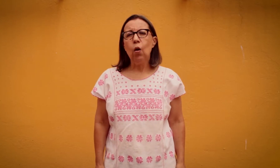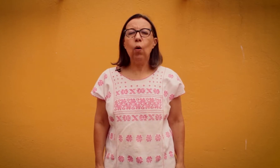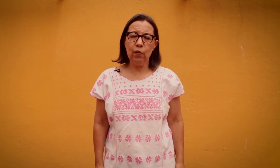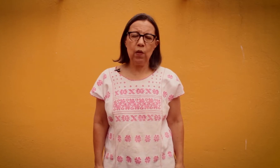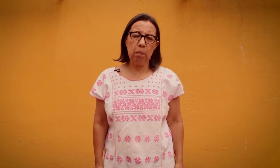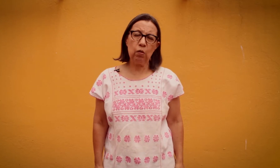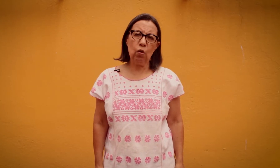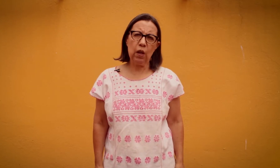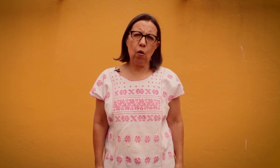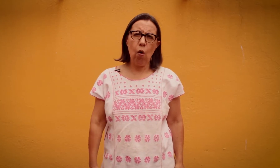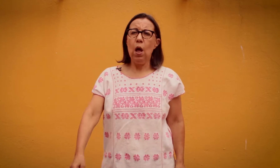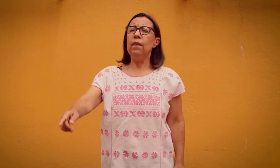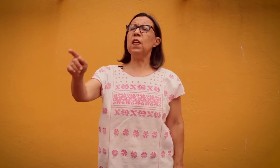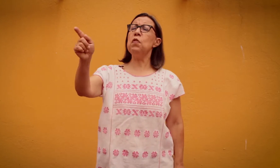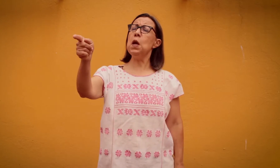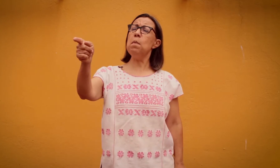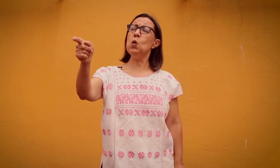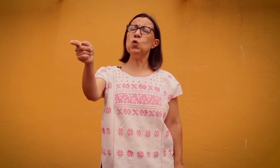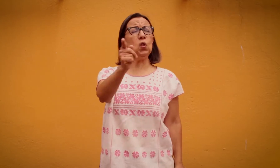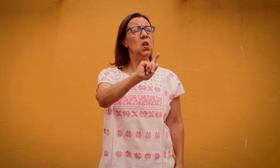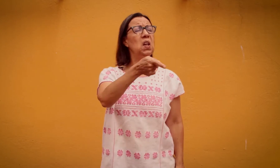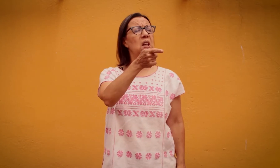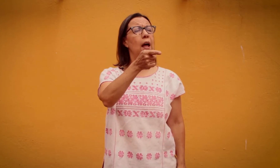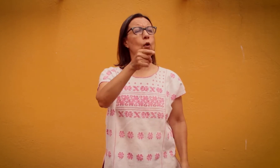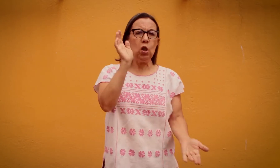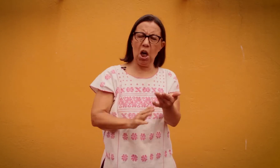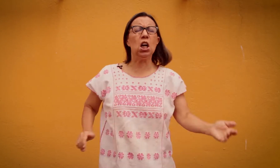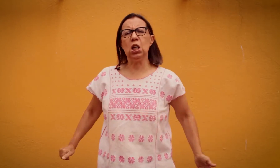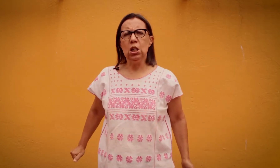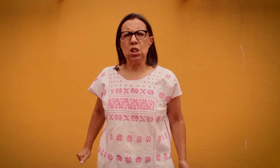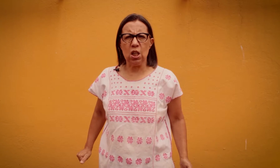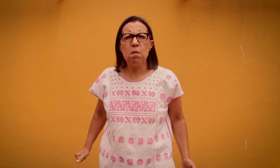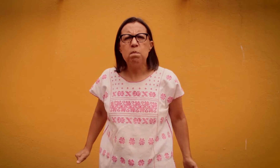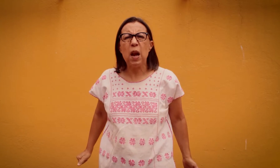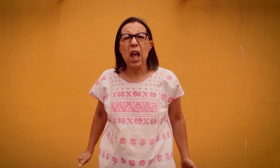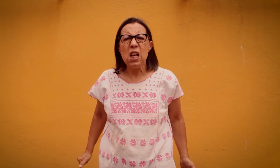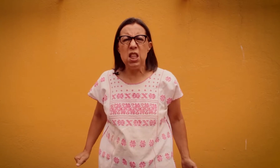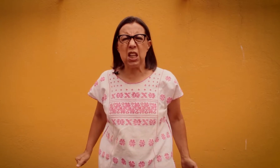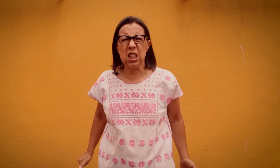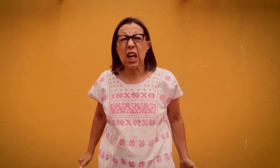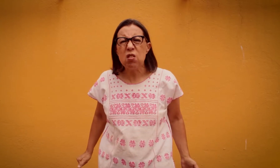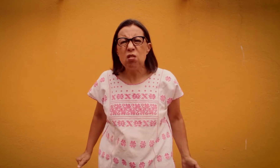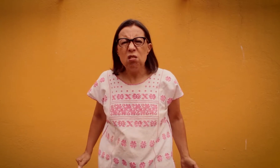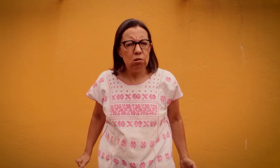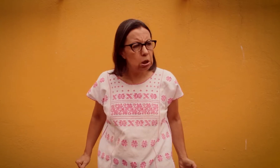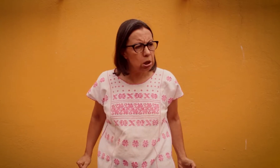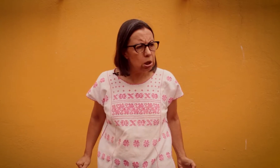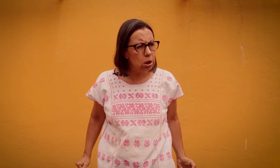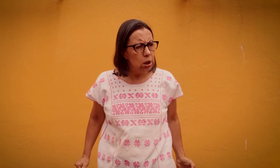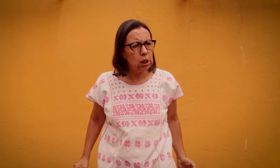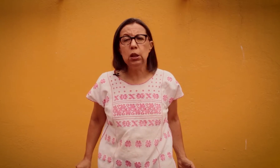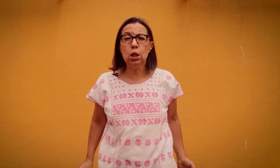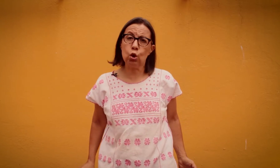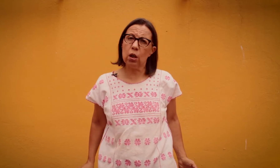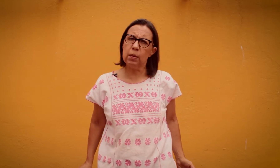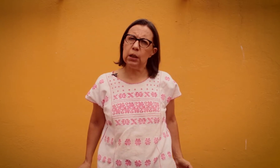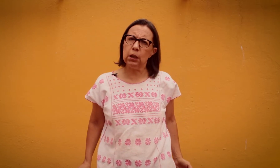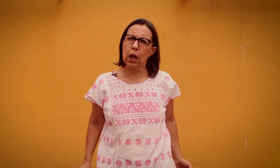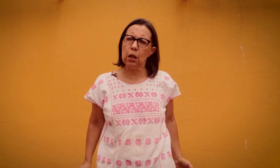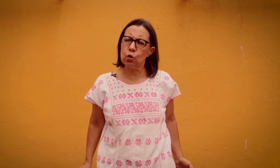cuando de pronto dijo, tendremos dictado. ¡Ah, siempre! ¡Dictado! Andy le chocaba el dictado,